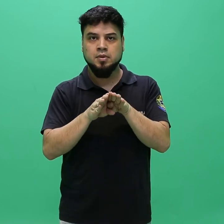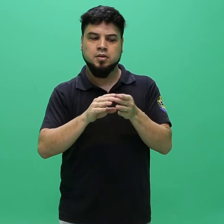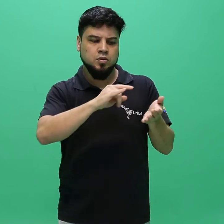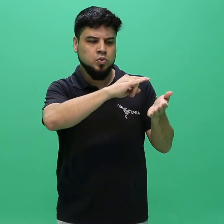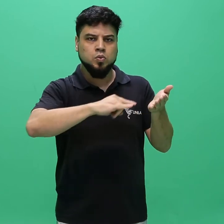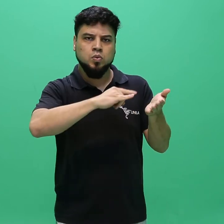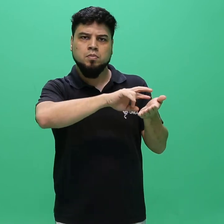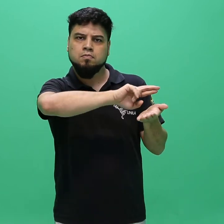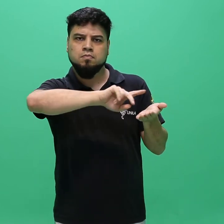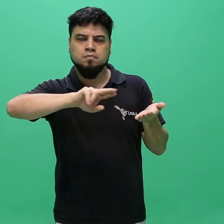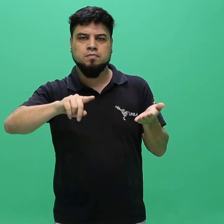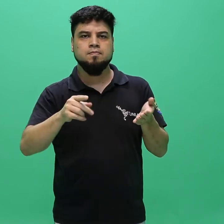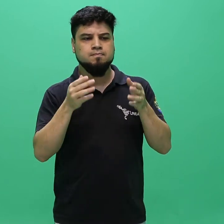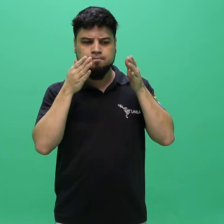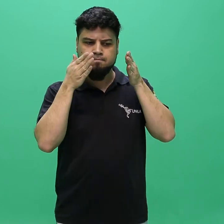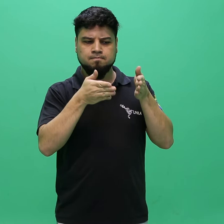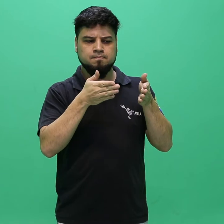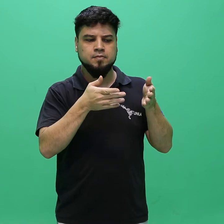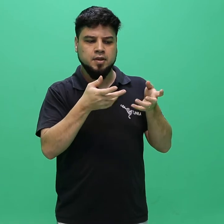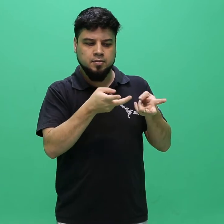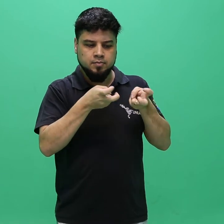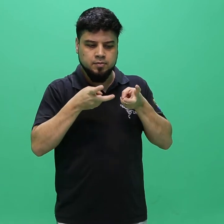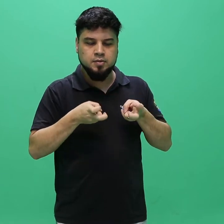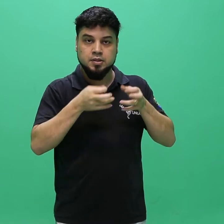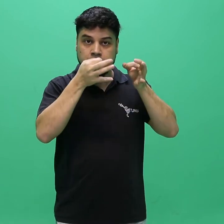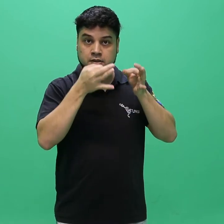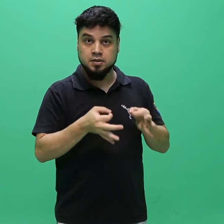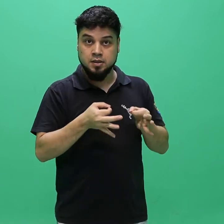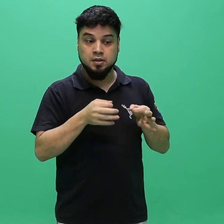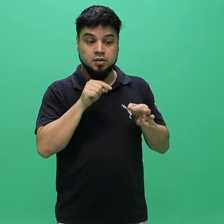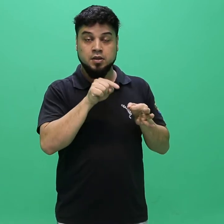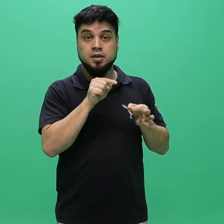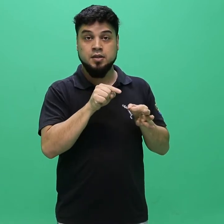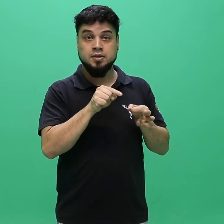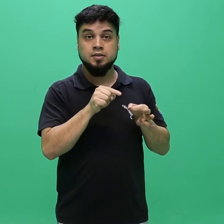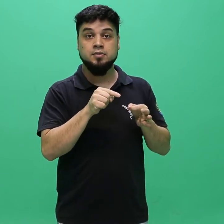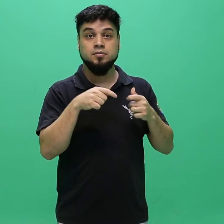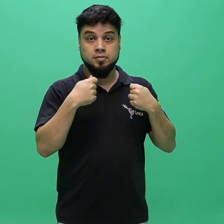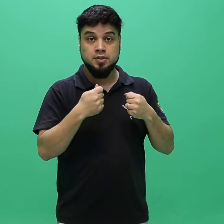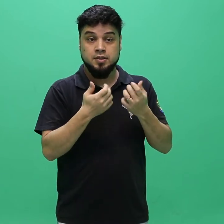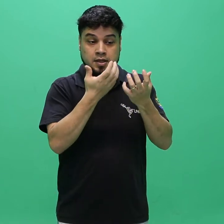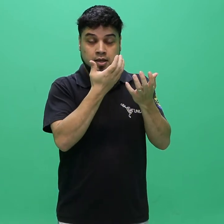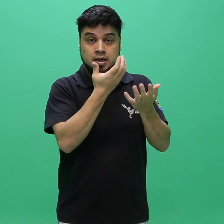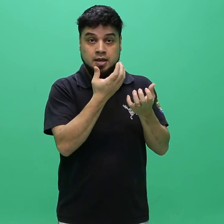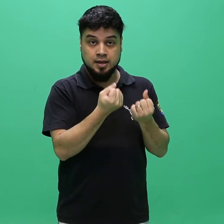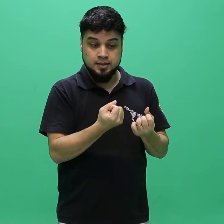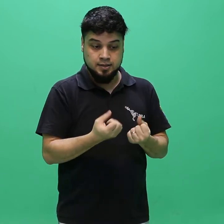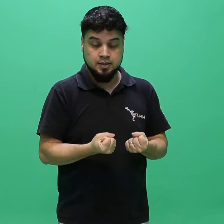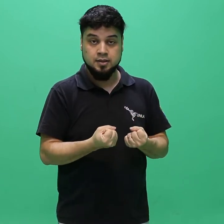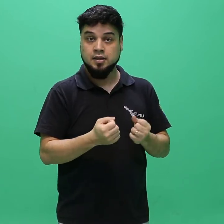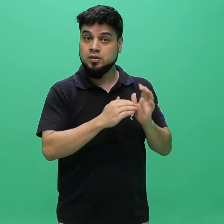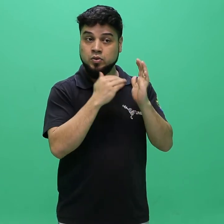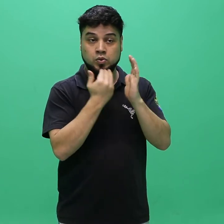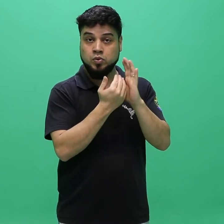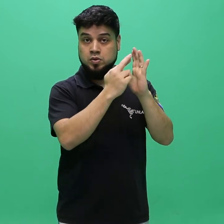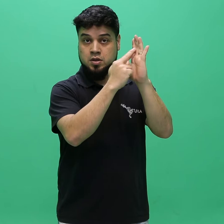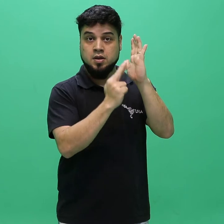deste edital e sua inscrição implicará na aceitação das normas aqui contidas,